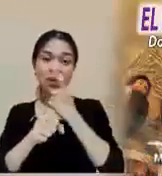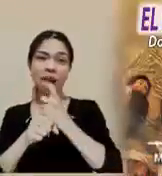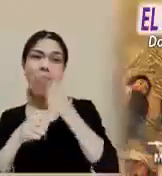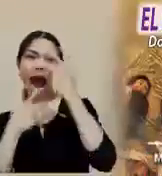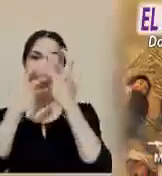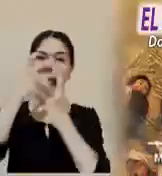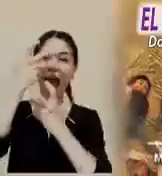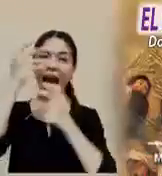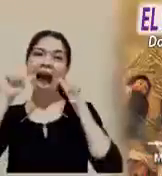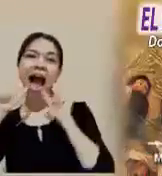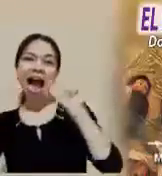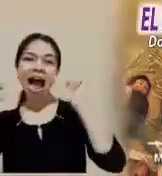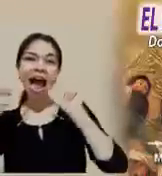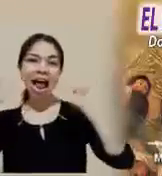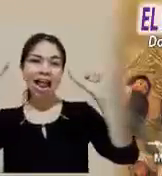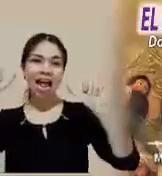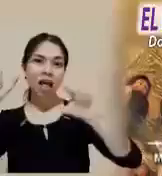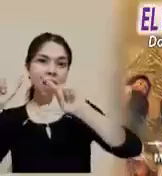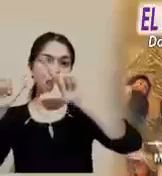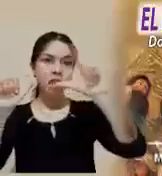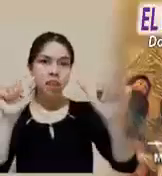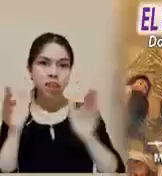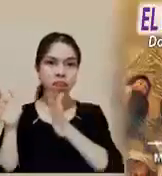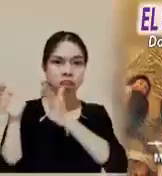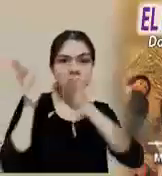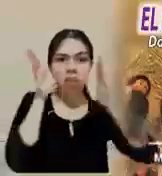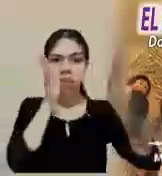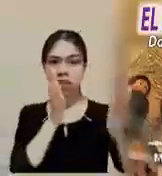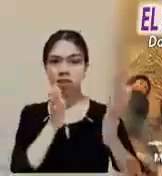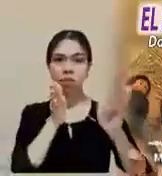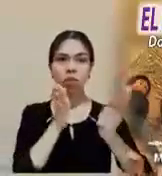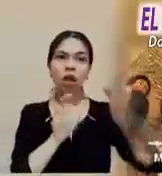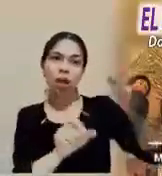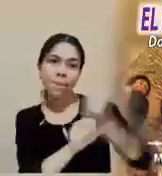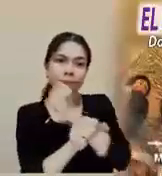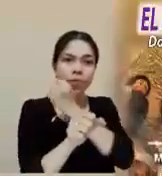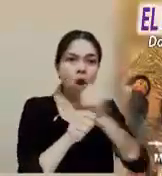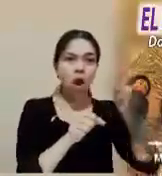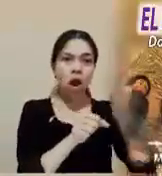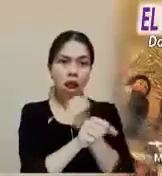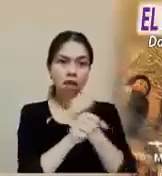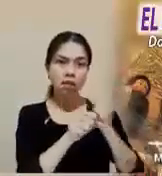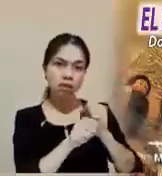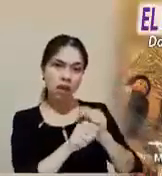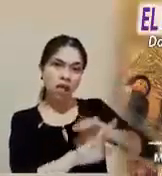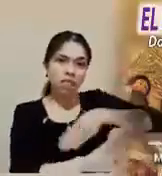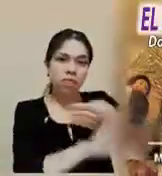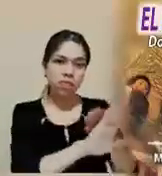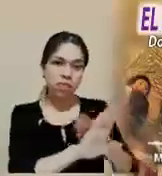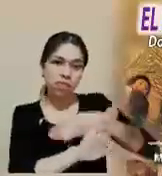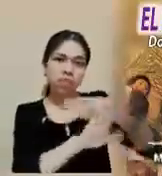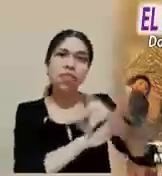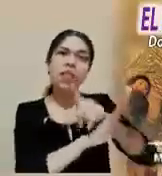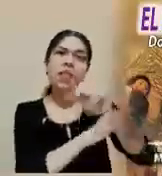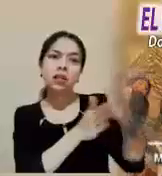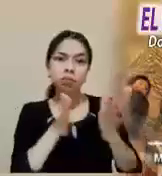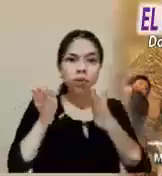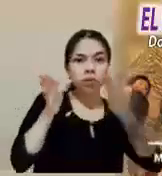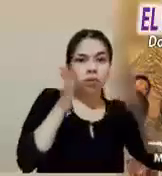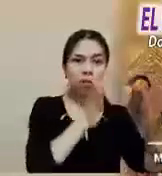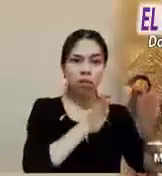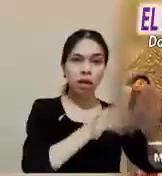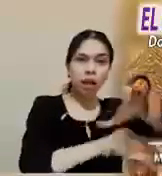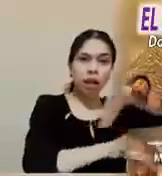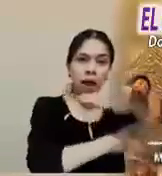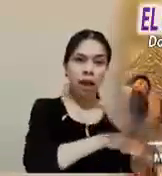pasa a los vituperios de la pasión, a los insultos y agravios, a los golpes y agresiones, a la condena y a la muerte.